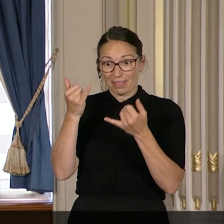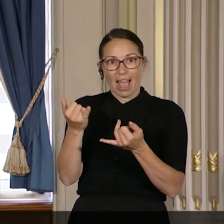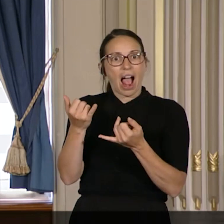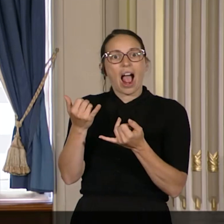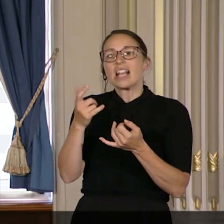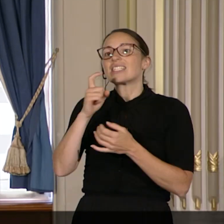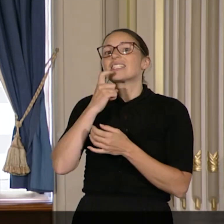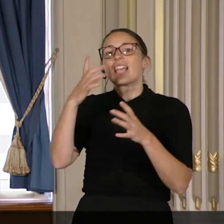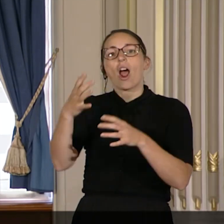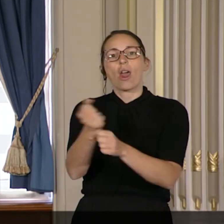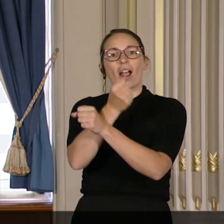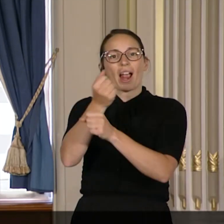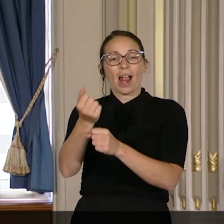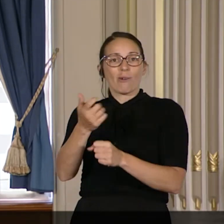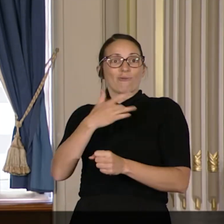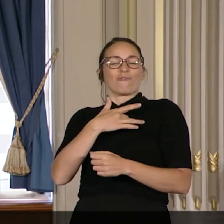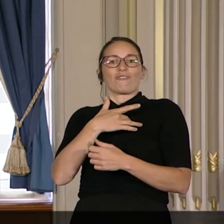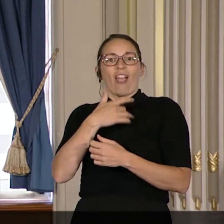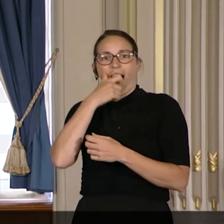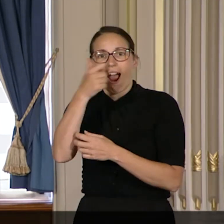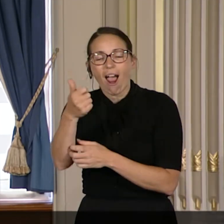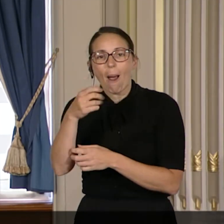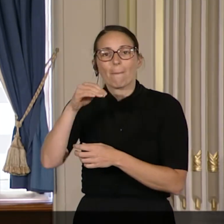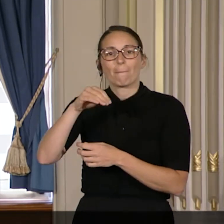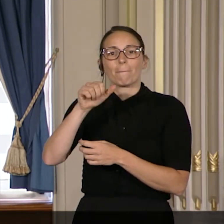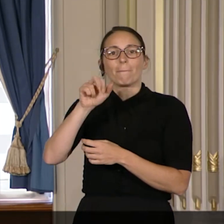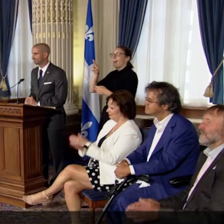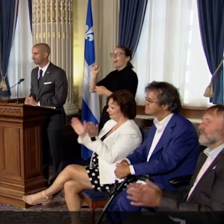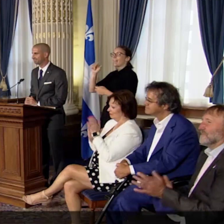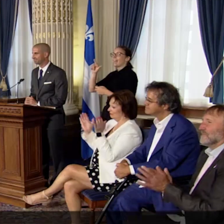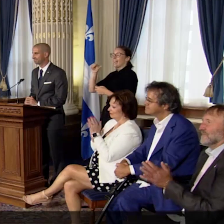Coup de cœur » du jury, Madame Marie-Lyne Picard.